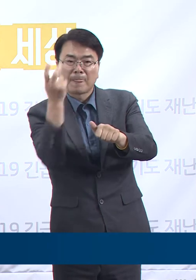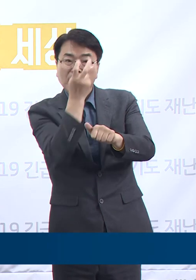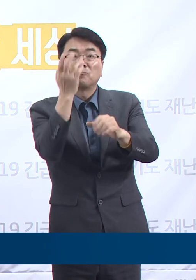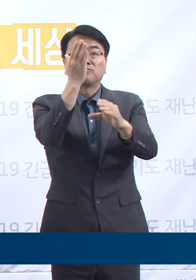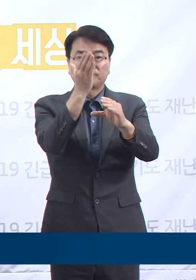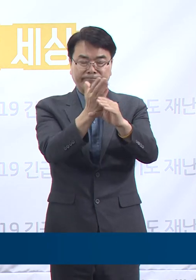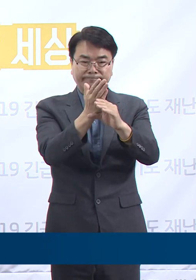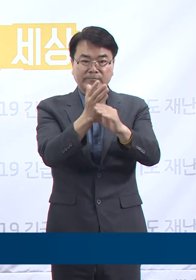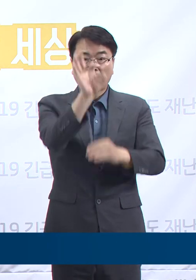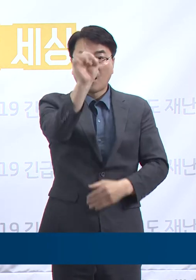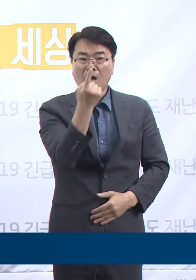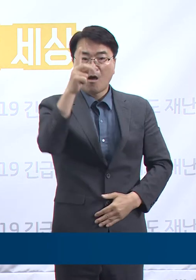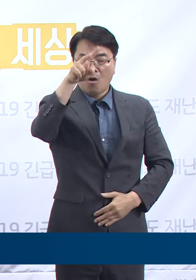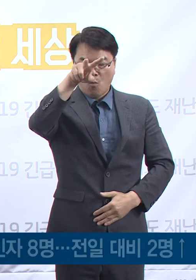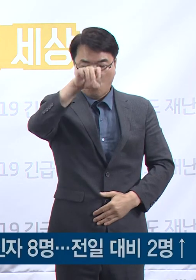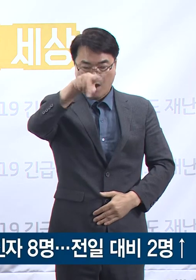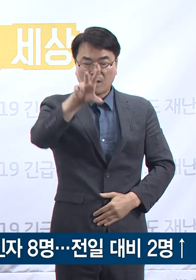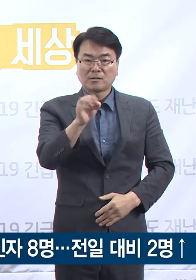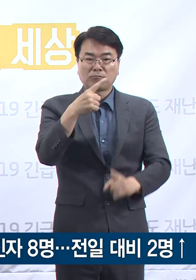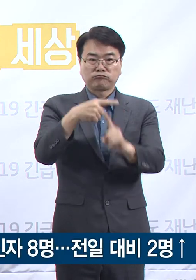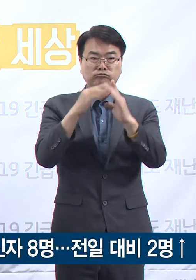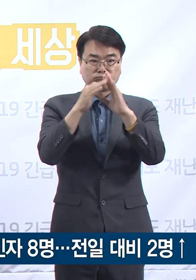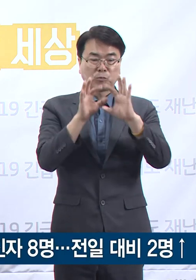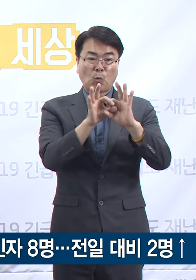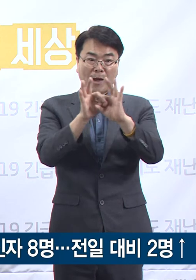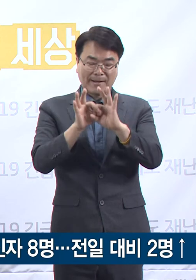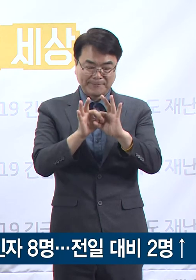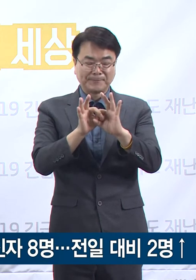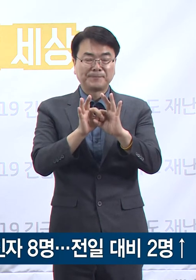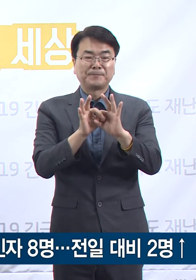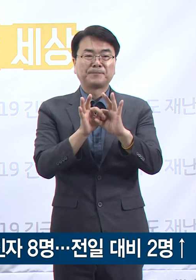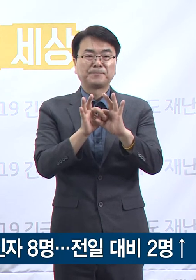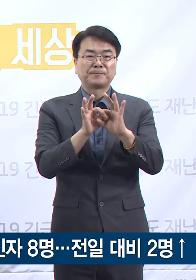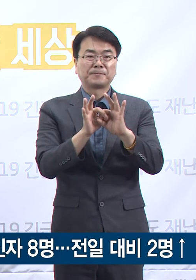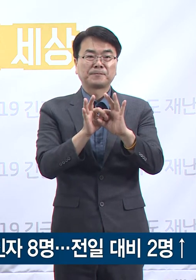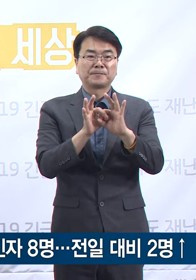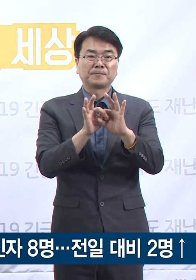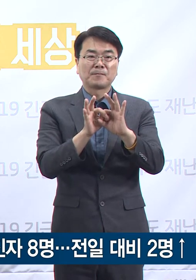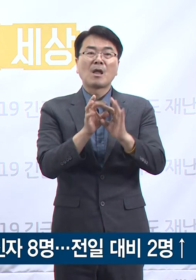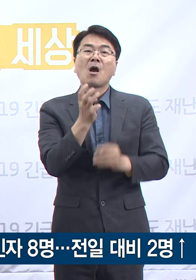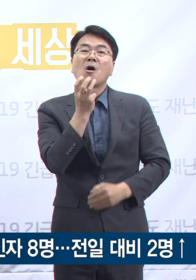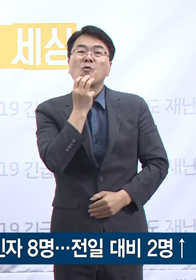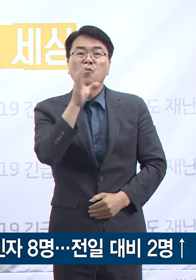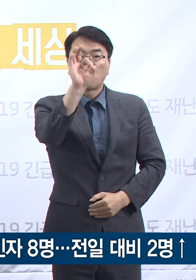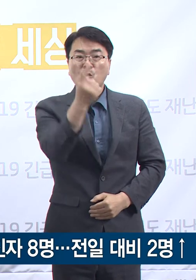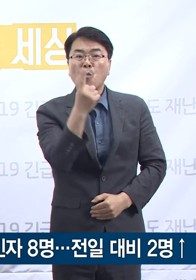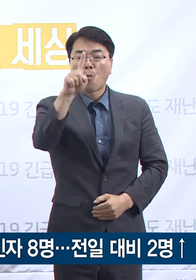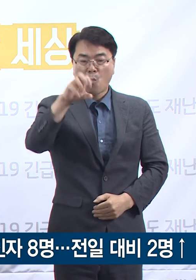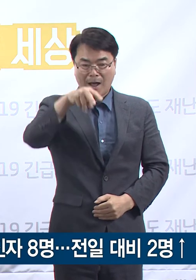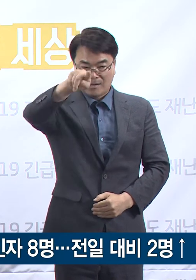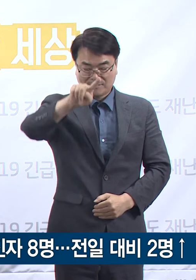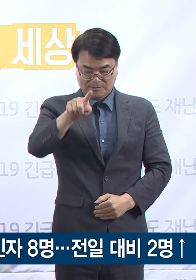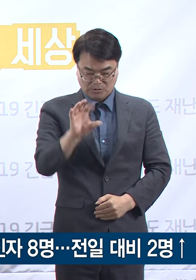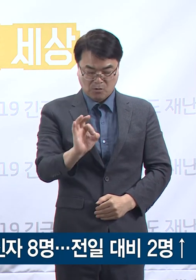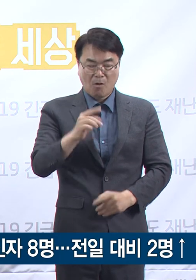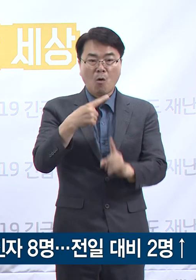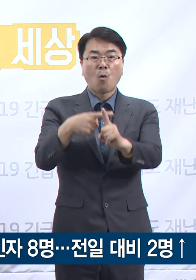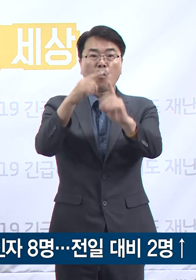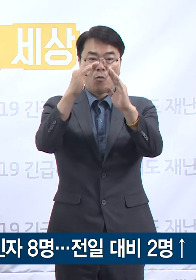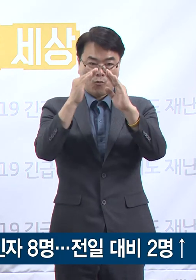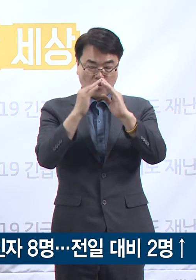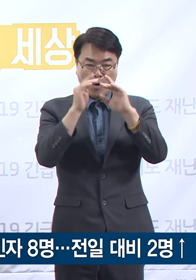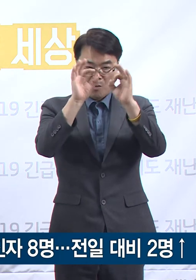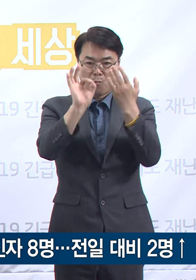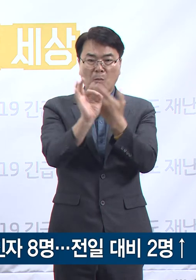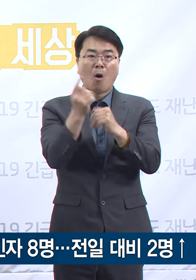왕성교회 관련 도내 확진 상황에 대해 말씀드리겠습니다. 서울 관악 왕성교회 관련 도내 확진자는 전일 0시